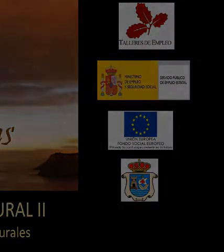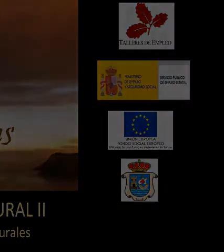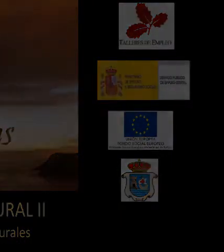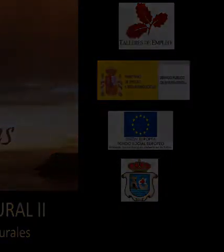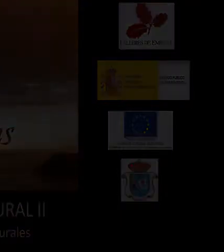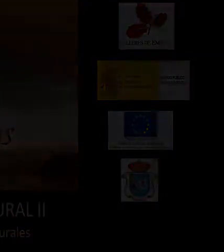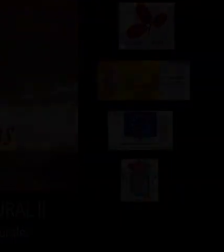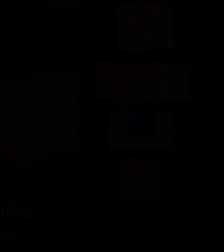¡Gracias! ¡Gracias! ¡Gracias! ¡Gracias! ¡Gracias!